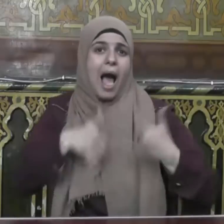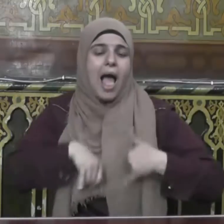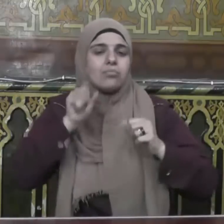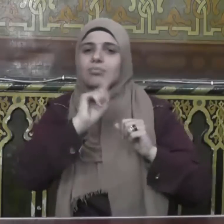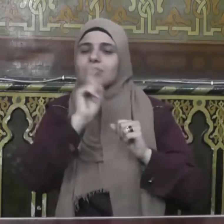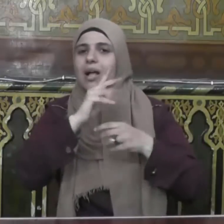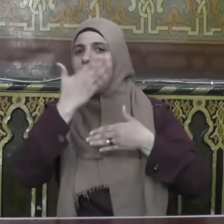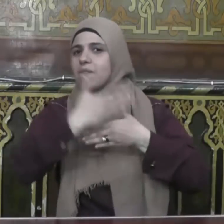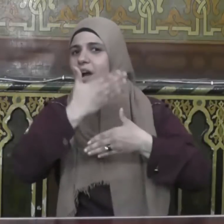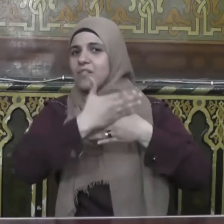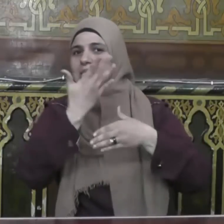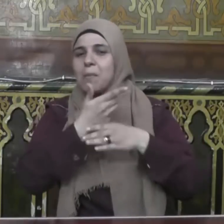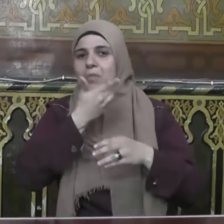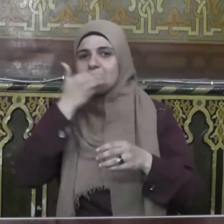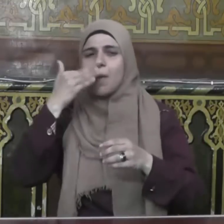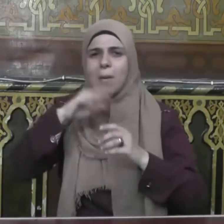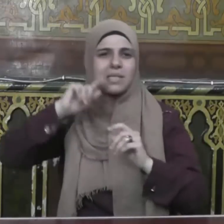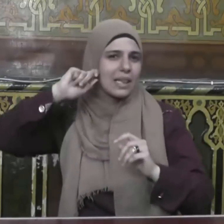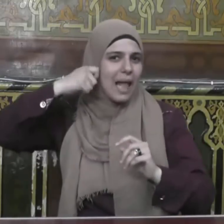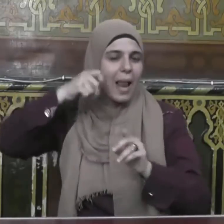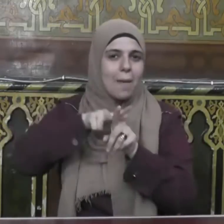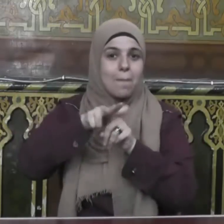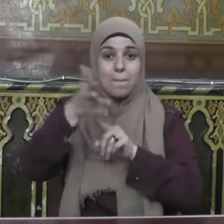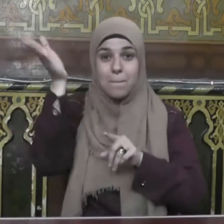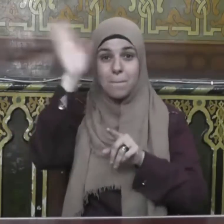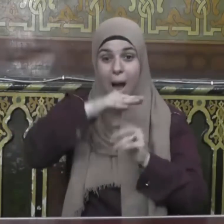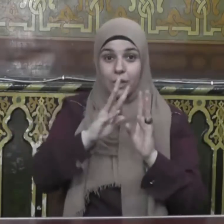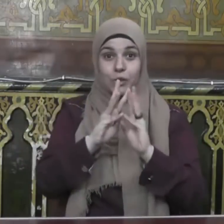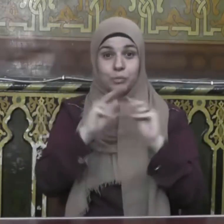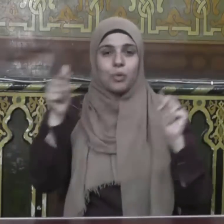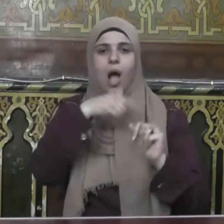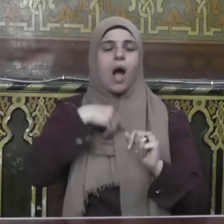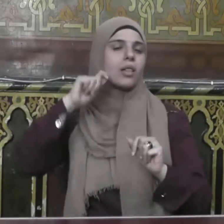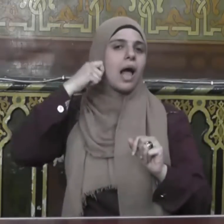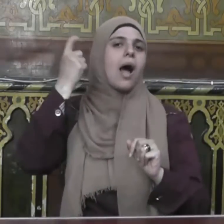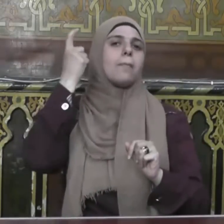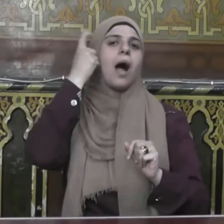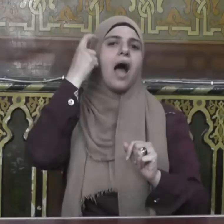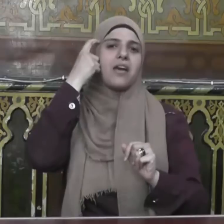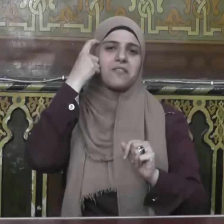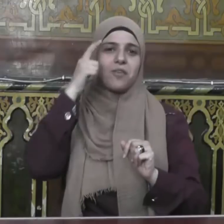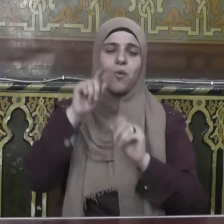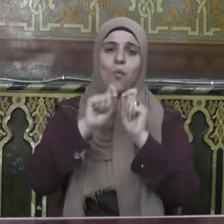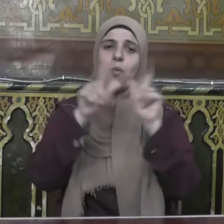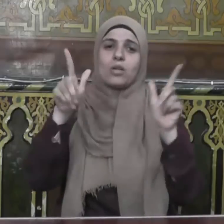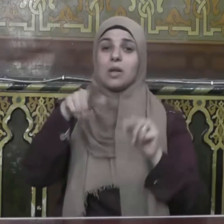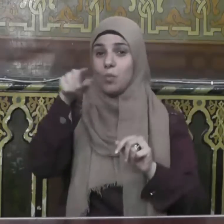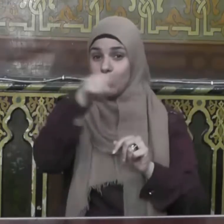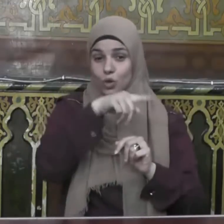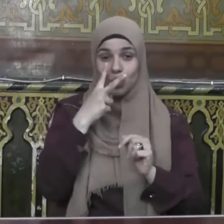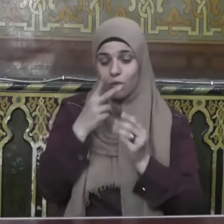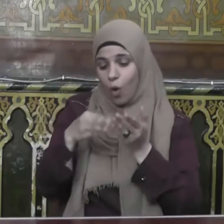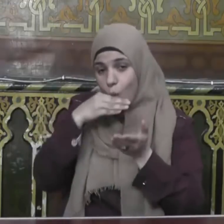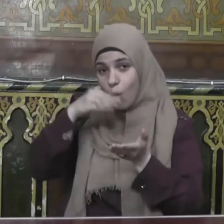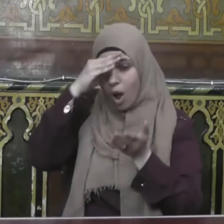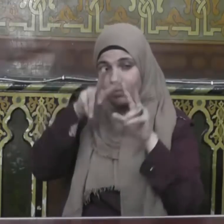وكيف ألمه إذا لذع إن المتأمل في القرآن الكريم يدرك أن الرجولة